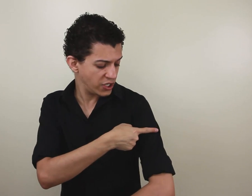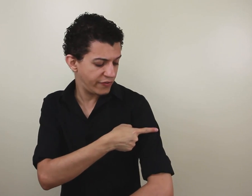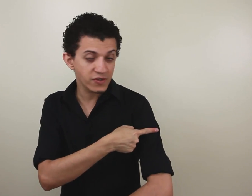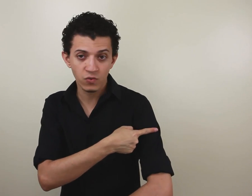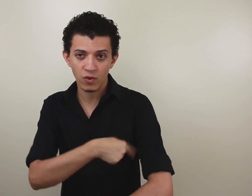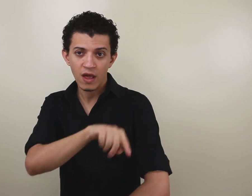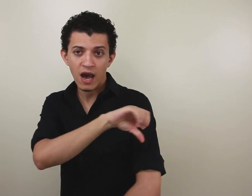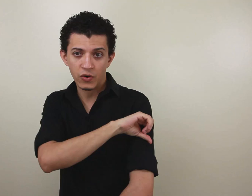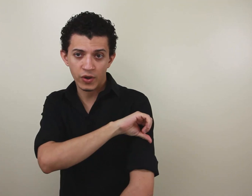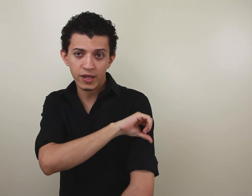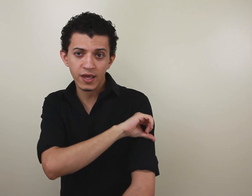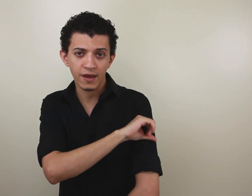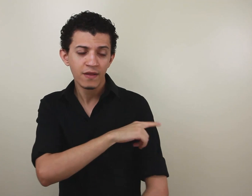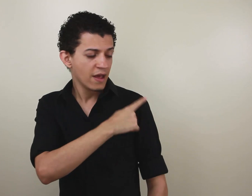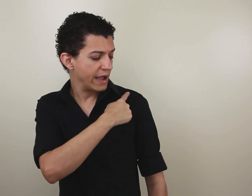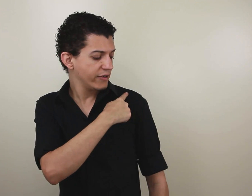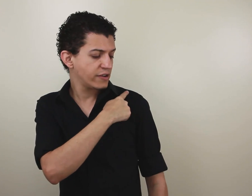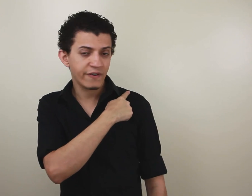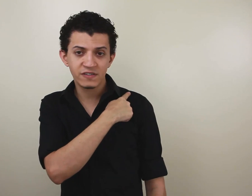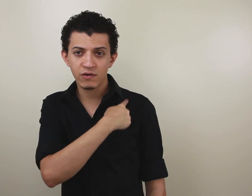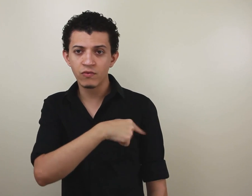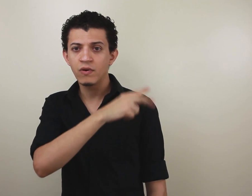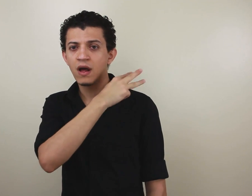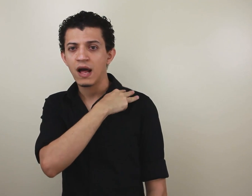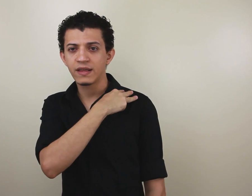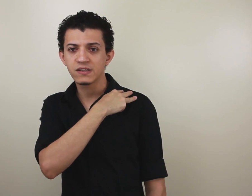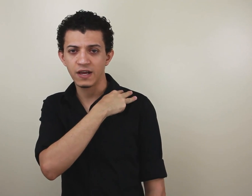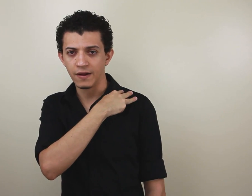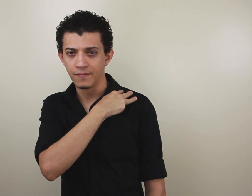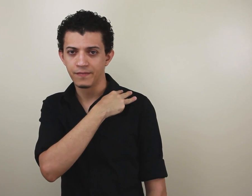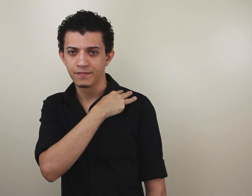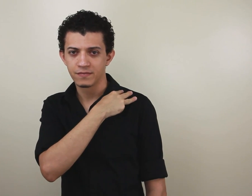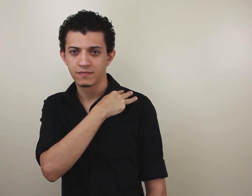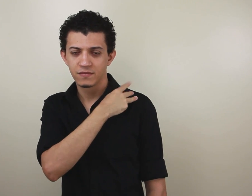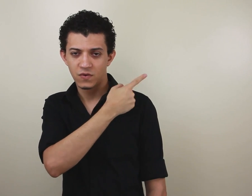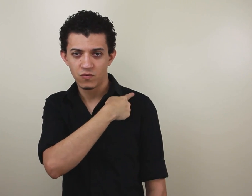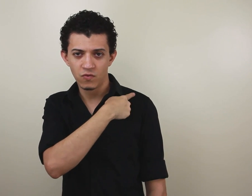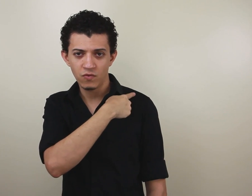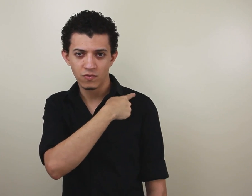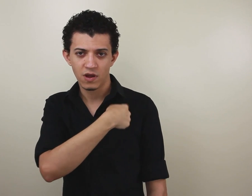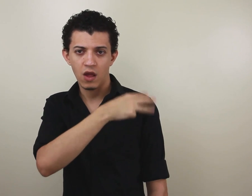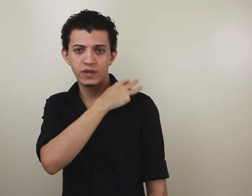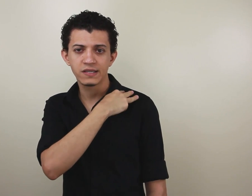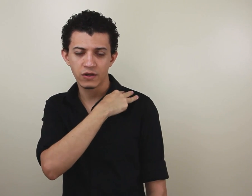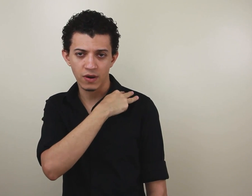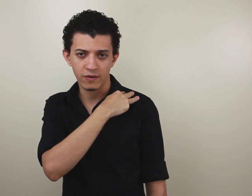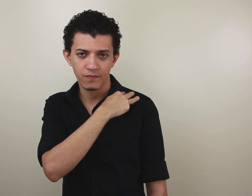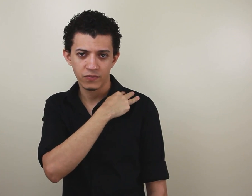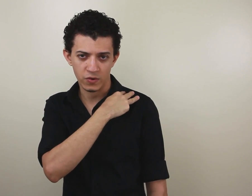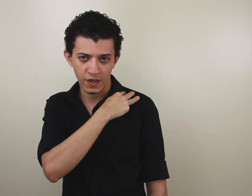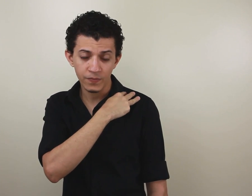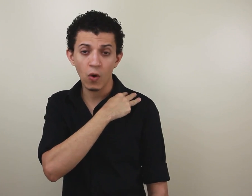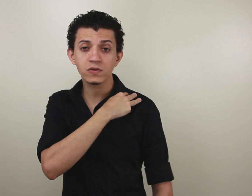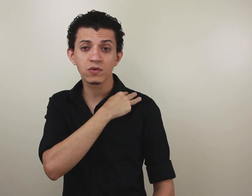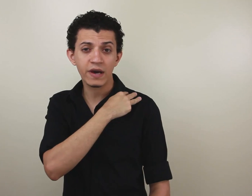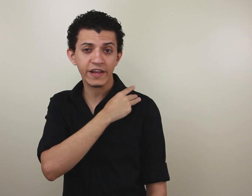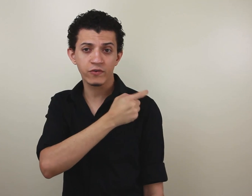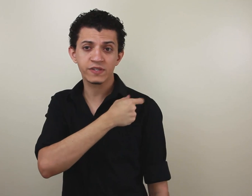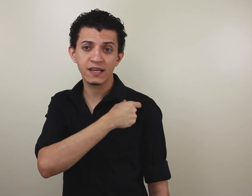a gente fez a nona aqui, aqui você vai fazer a terceira, um ao terceiro ano. Outros lugares vão usar,